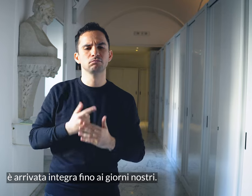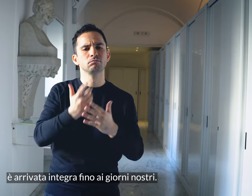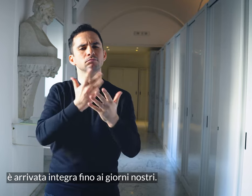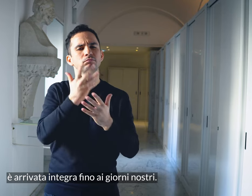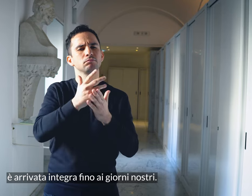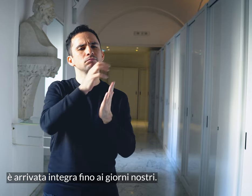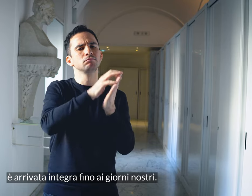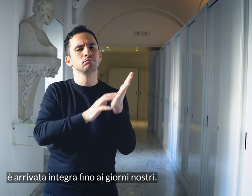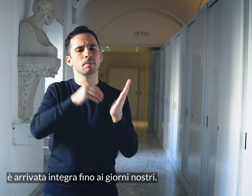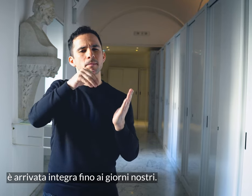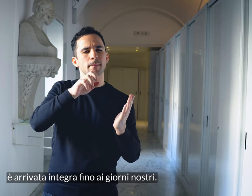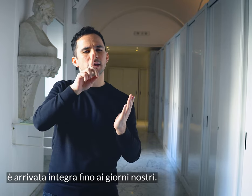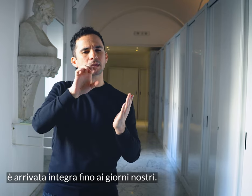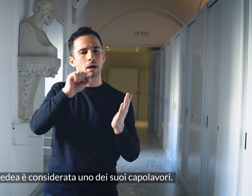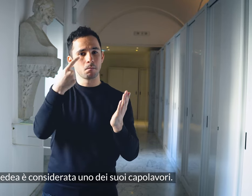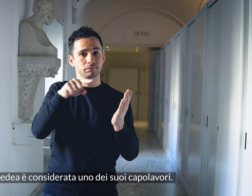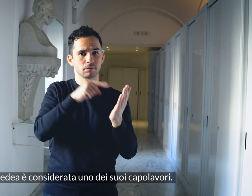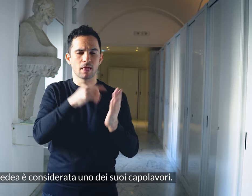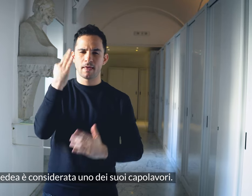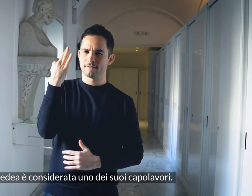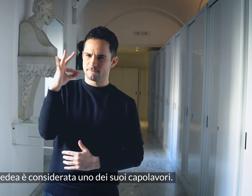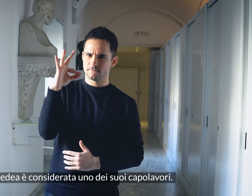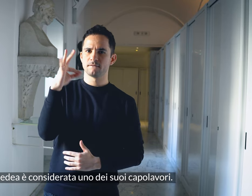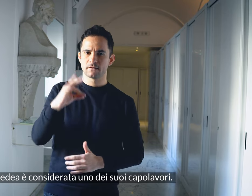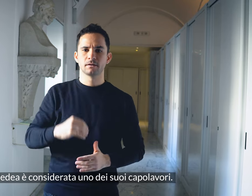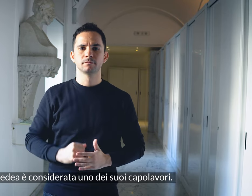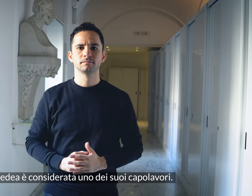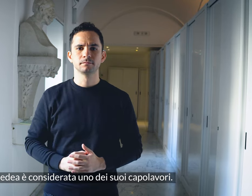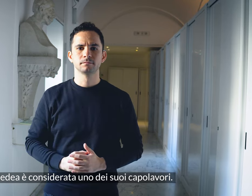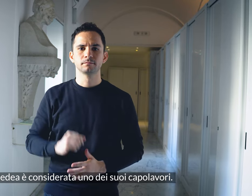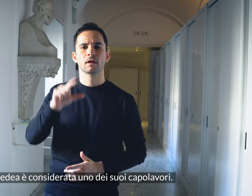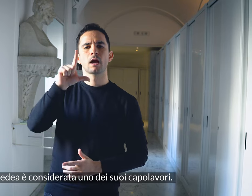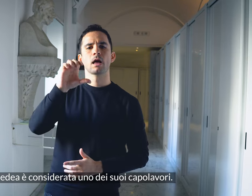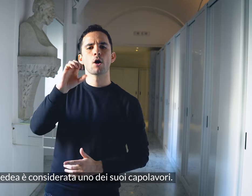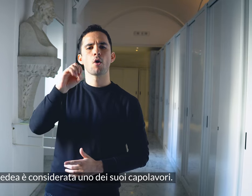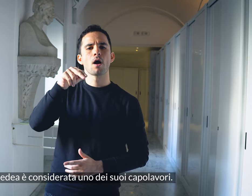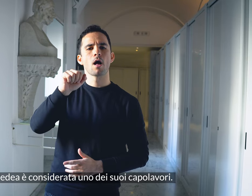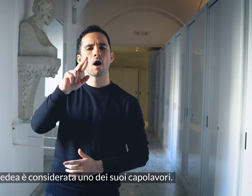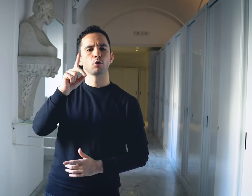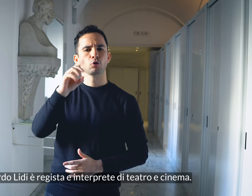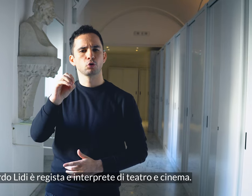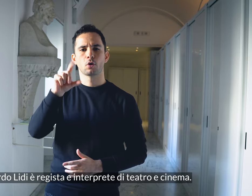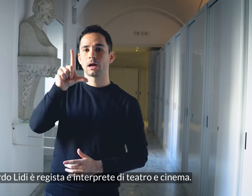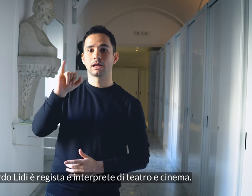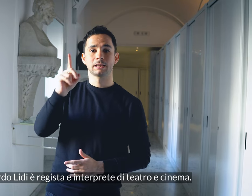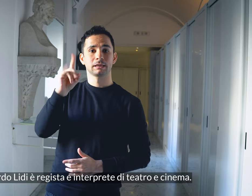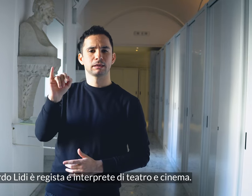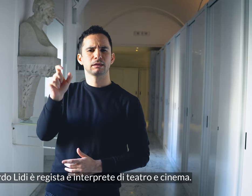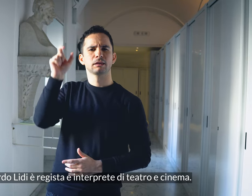integra fino ai giorni nostri. Medea è considerata uno dei suoi capolavori. Leonardo Lidi è